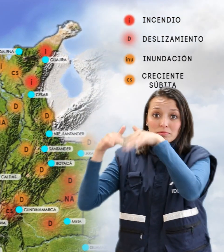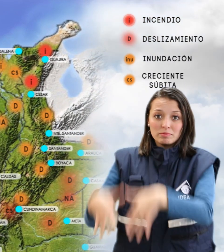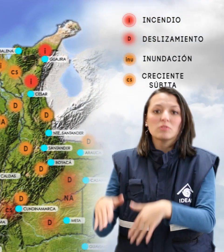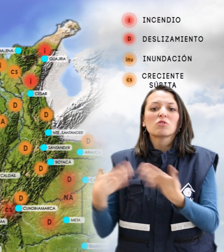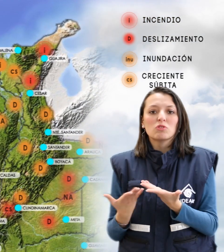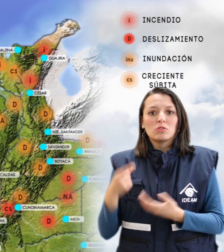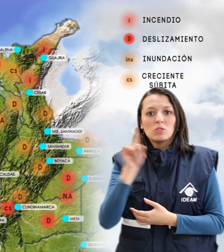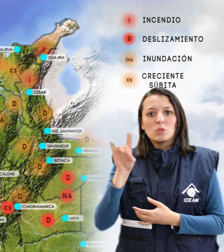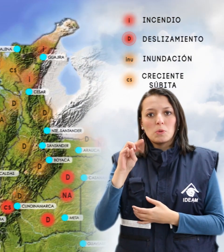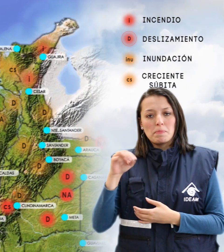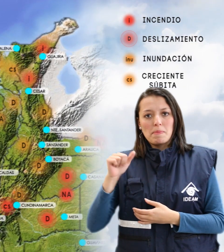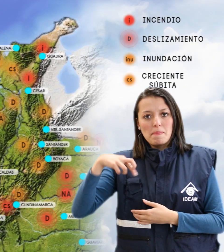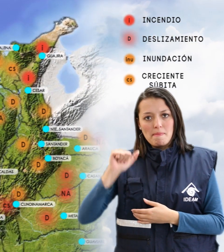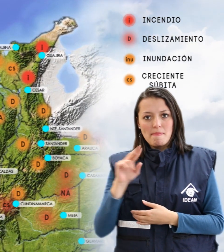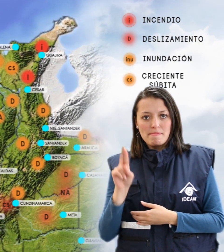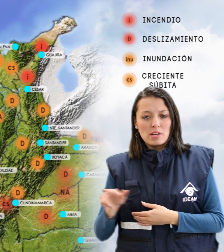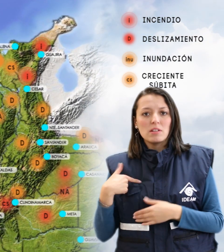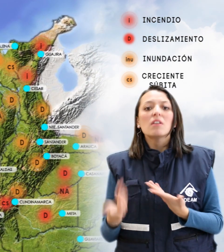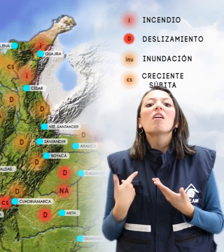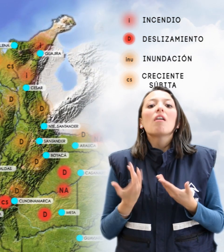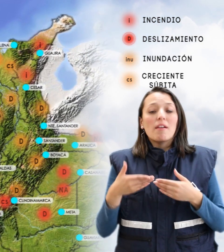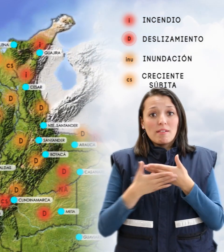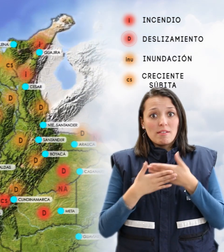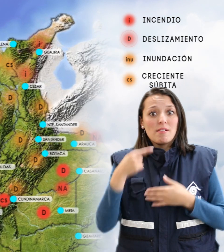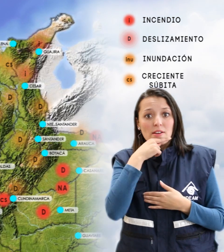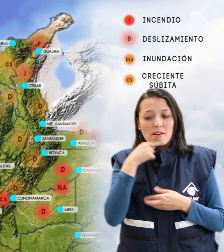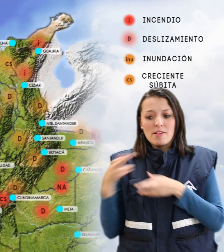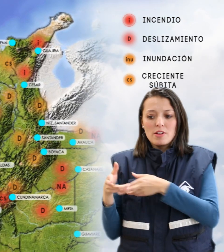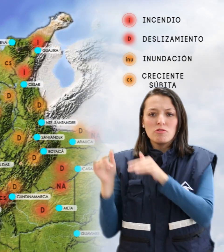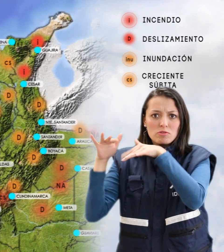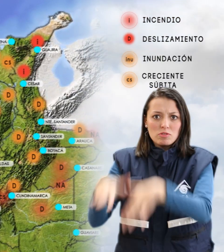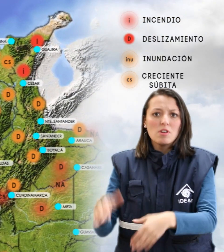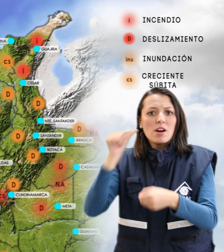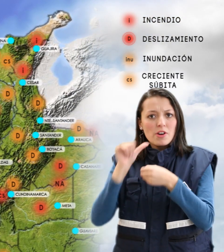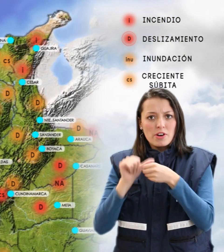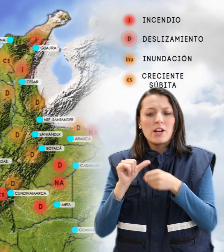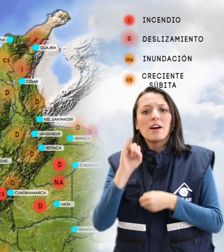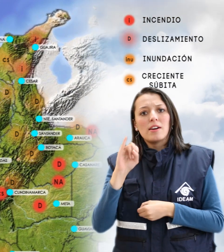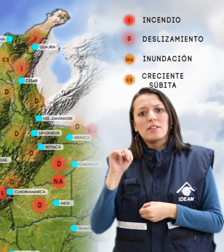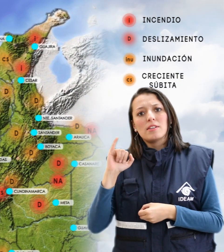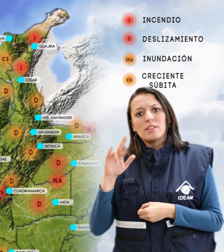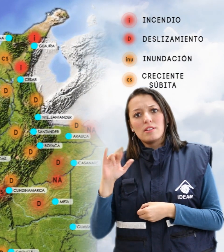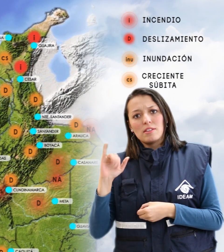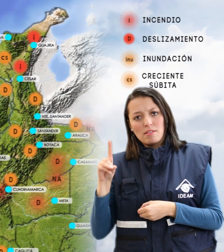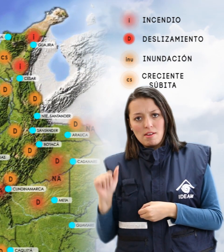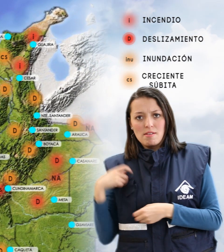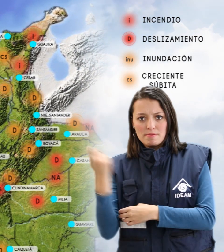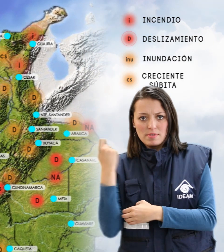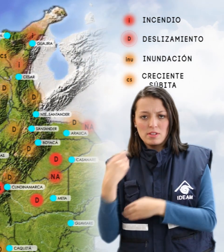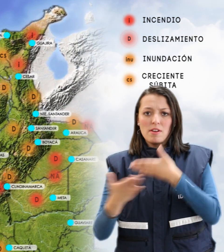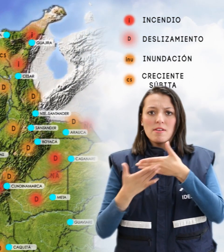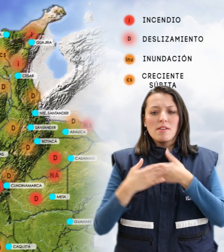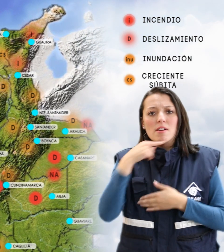Sumapaz. Alerta roja por niveles altos en los ríos Arauca, Inírida y Meta. Alerta roja